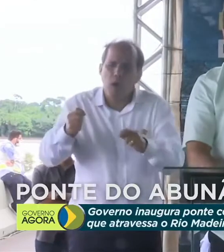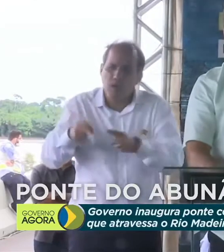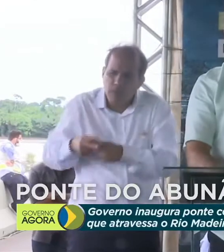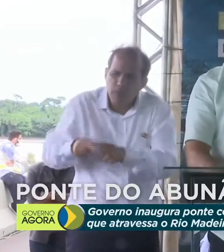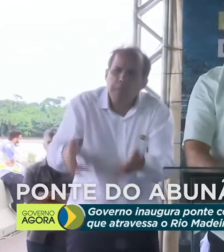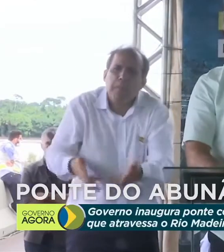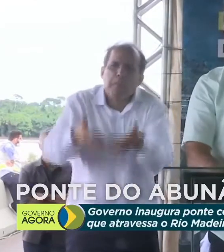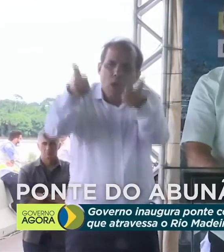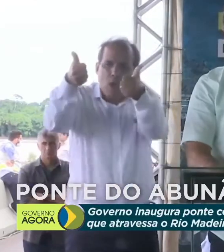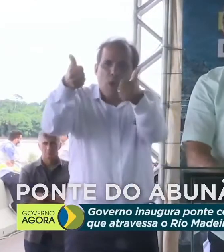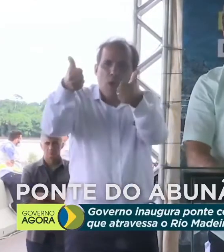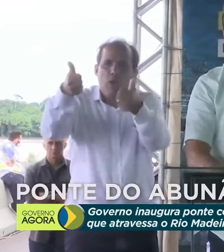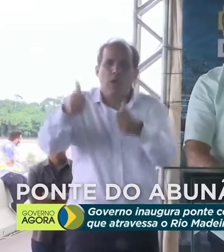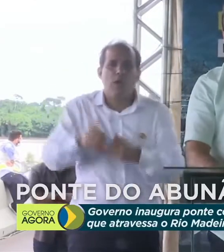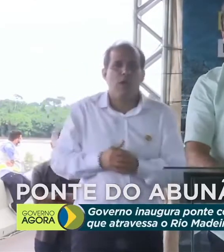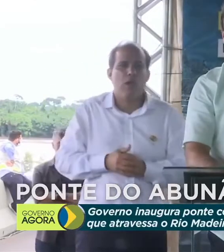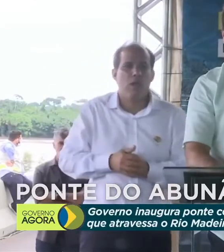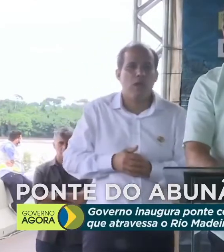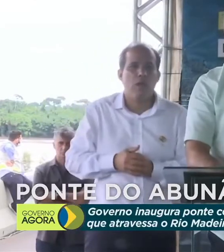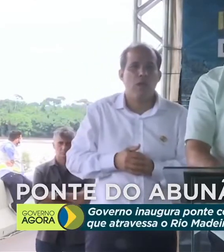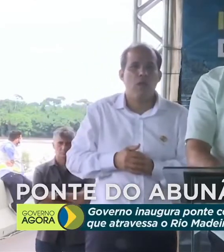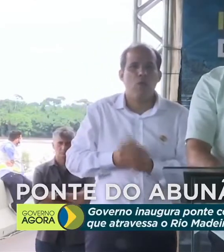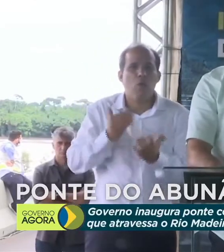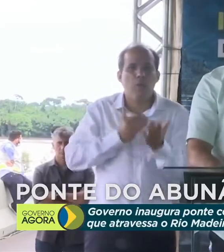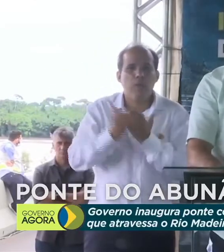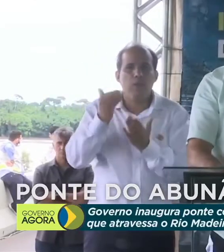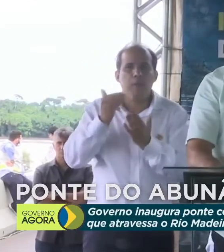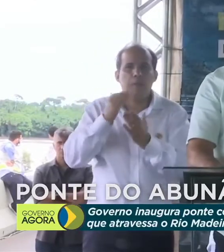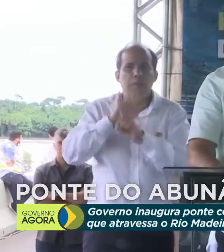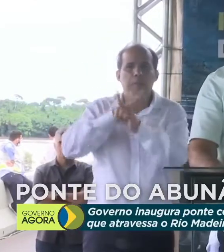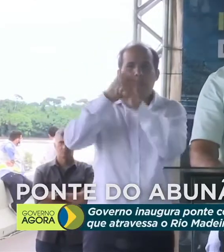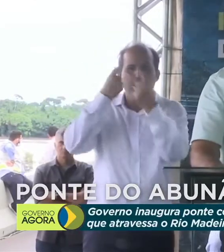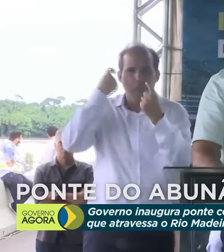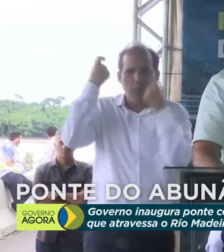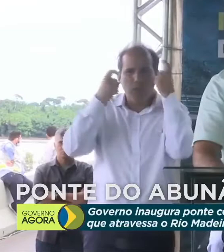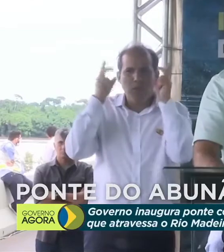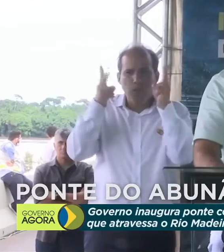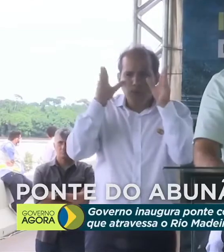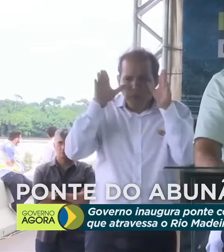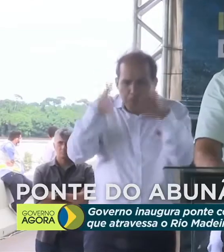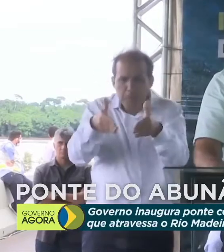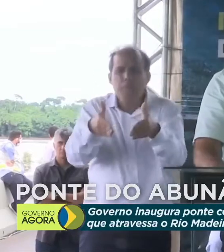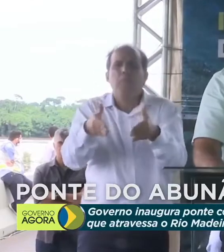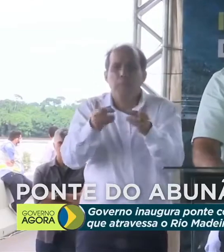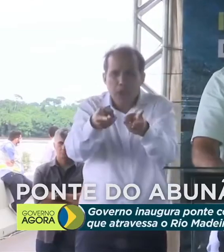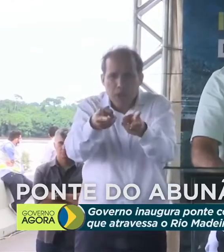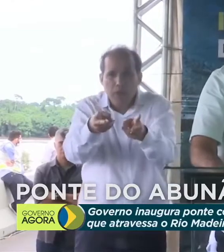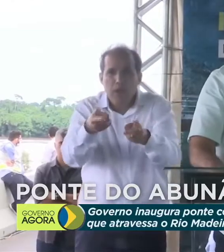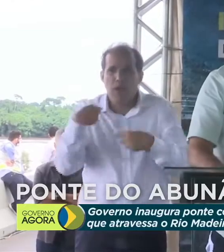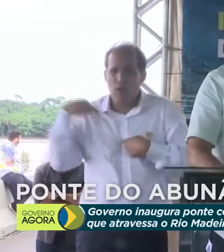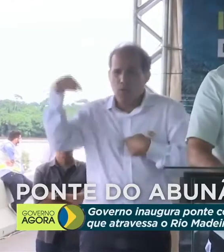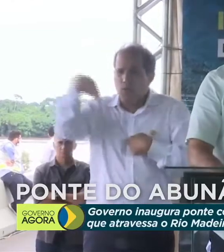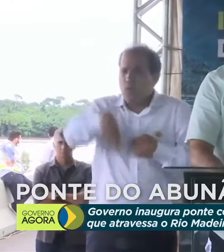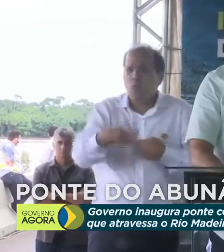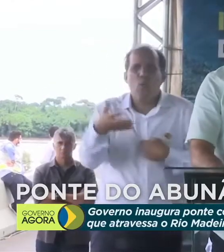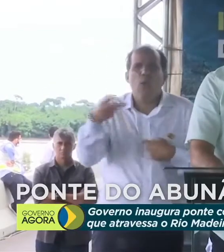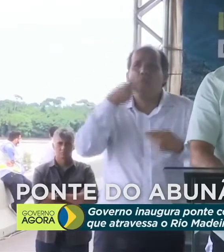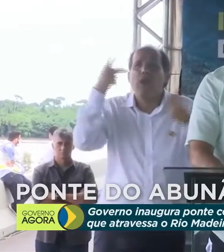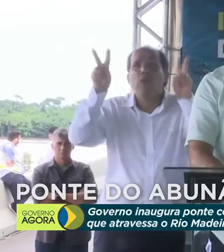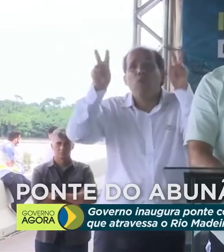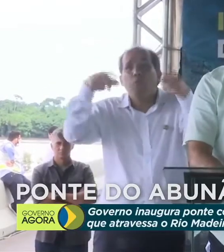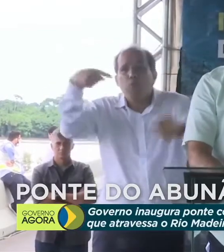E devemos nos preocupar e trabalhar nesse sentido. Aqui não vim falar de política.